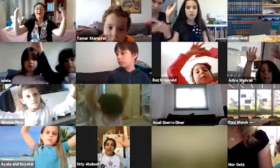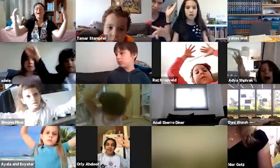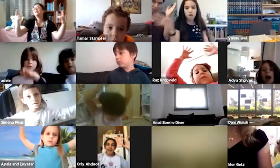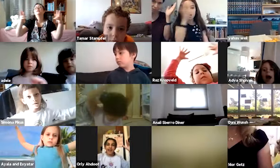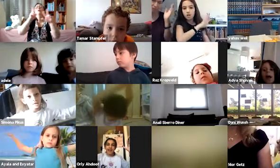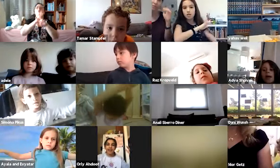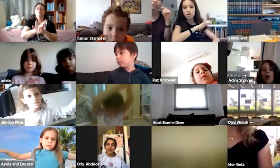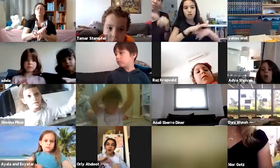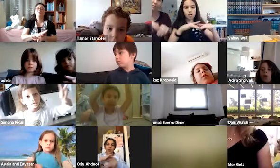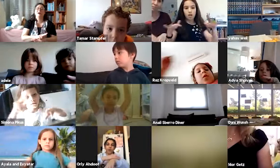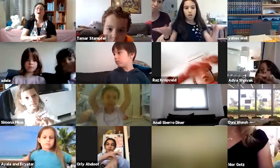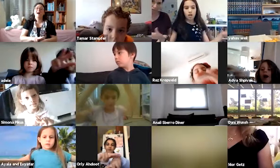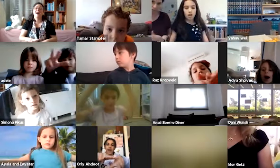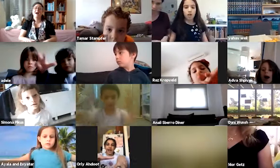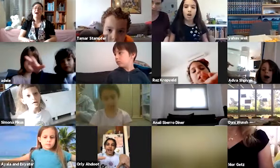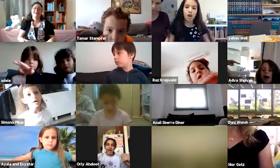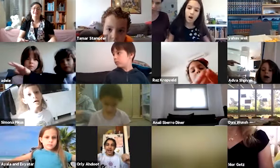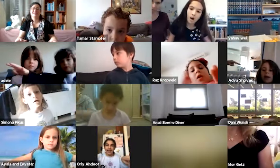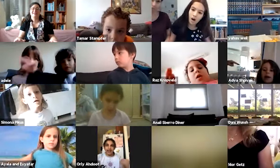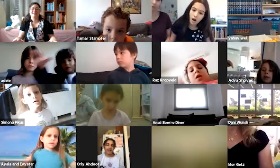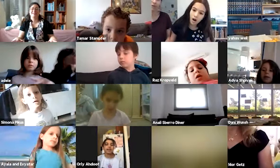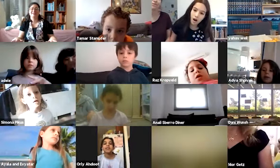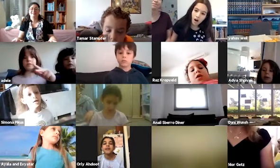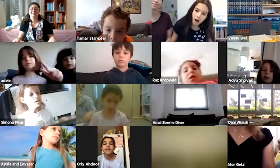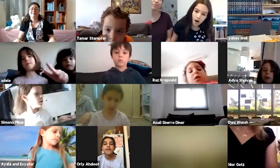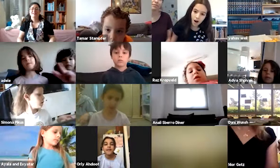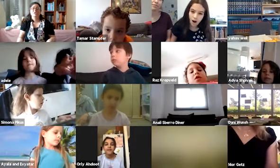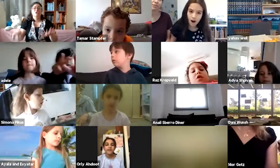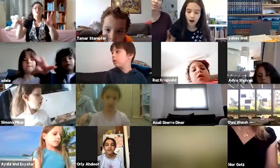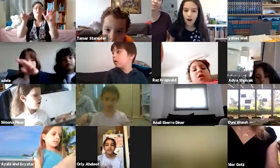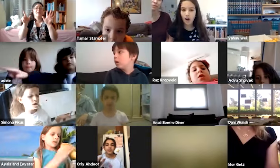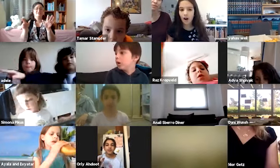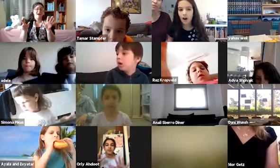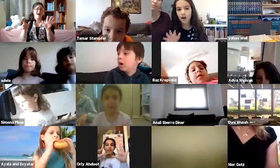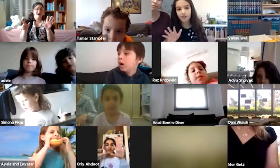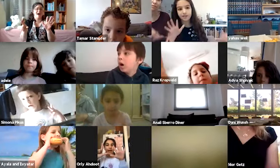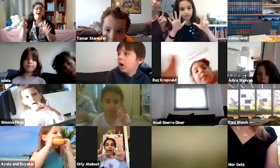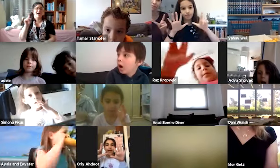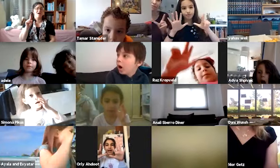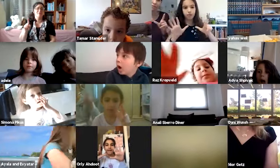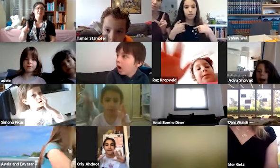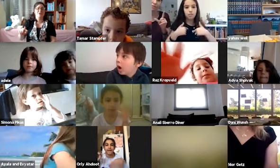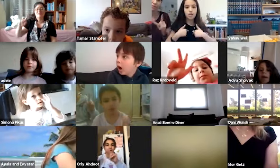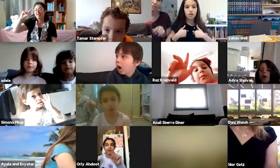שבשמיים ובשמיים ובארץ. שבעה מי יודע.